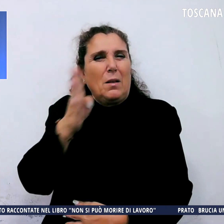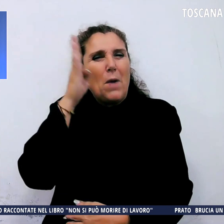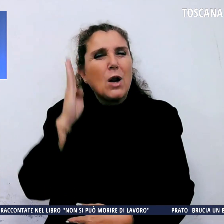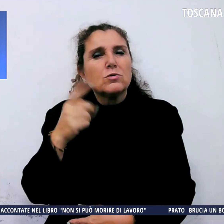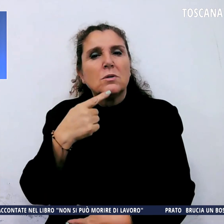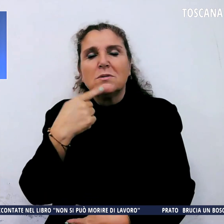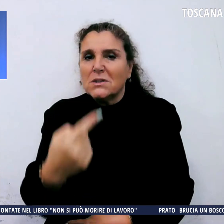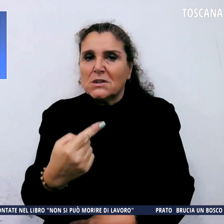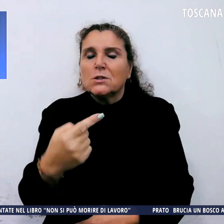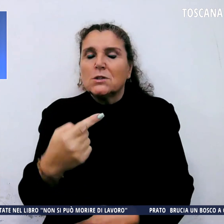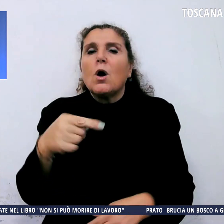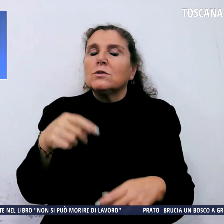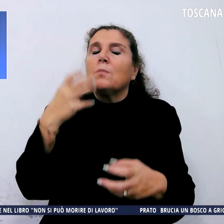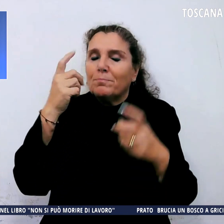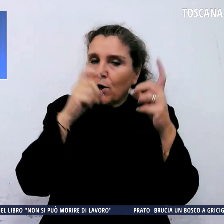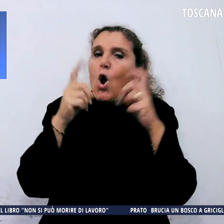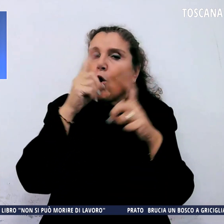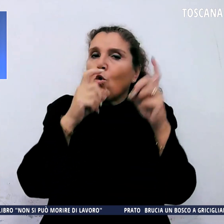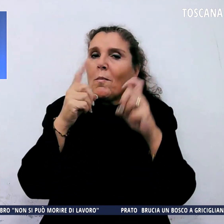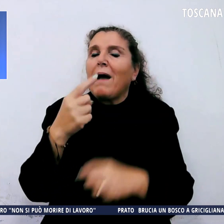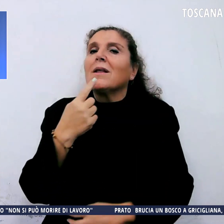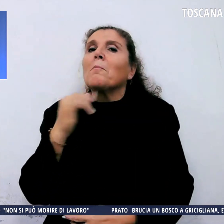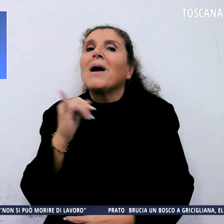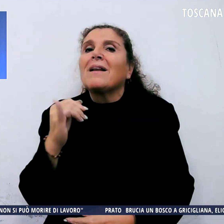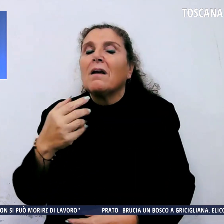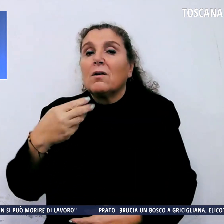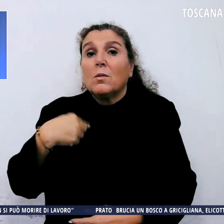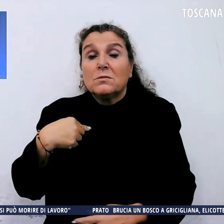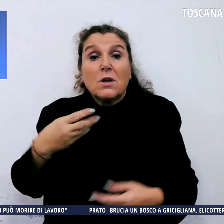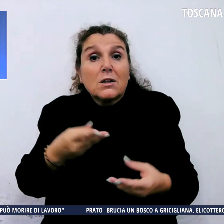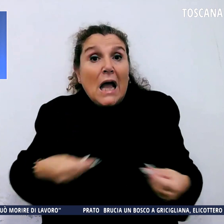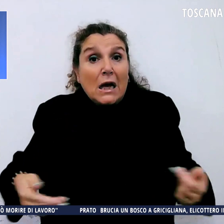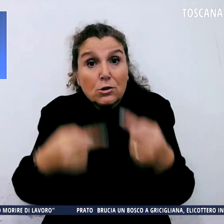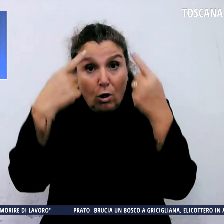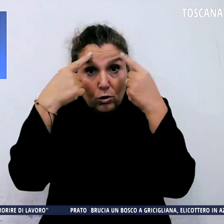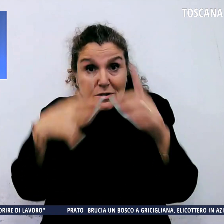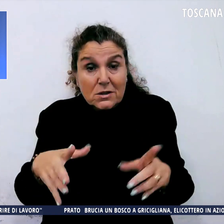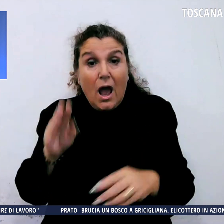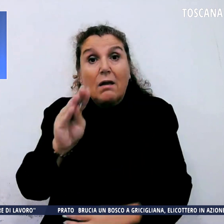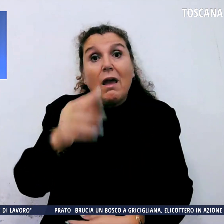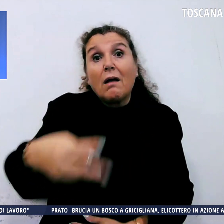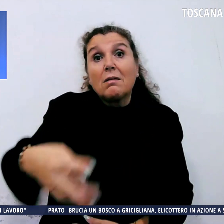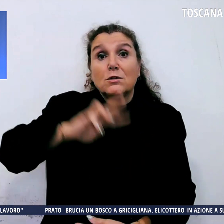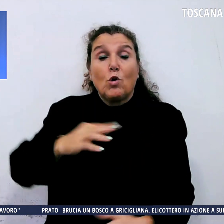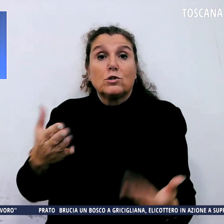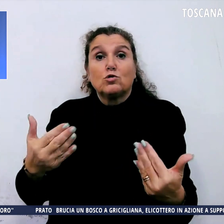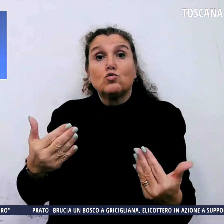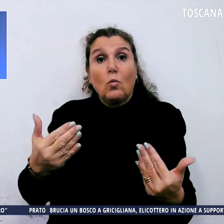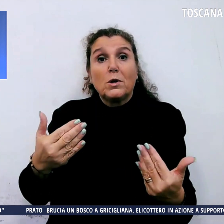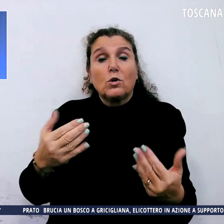preoccupante anche per chi come noi sta sul territorio e chiede risposte subito a cominciare dalla crisi